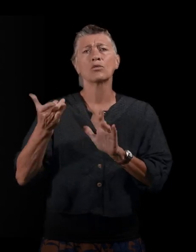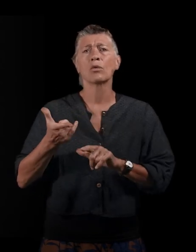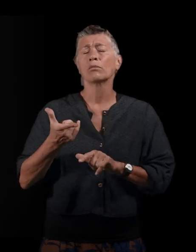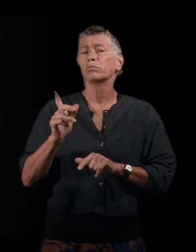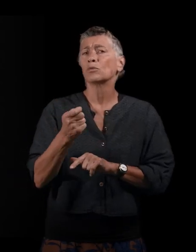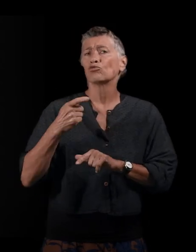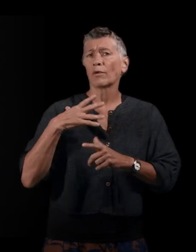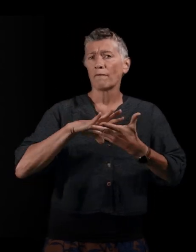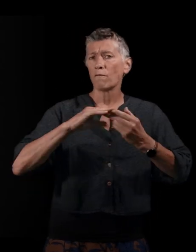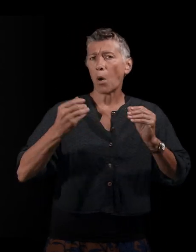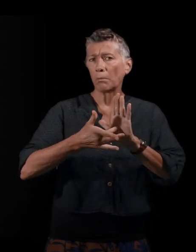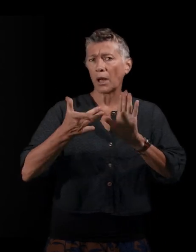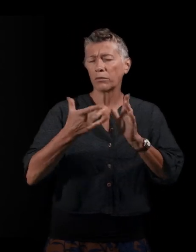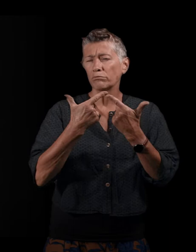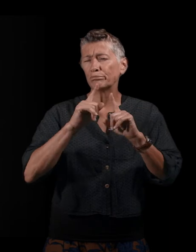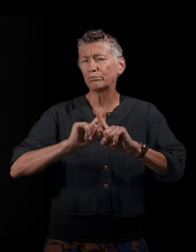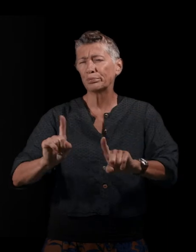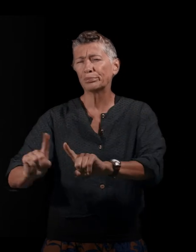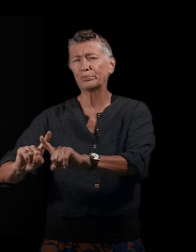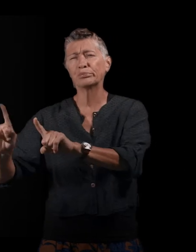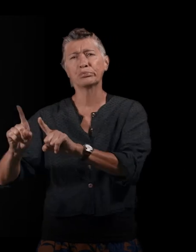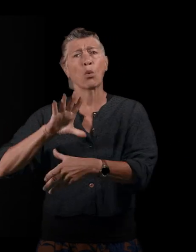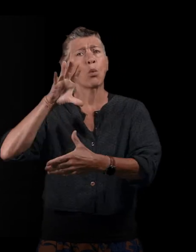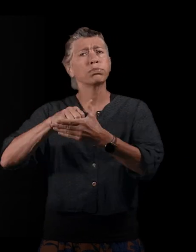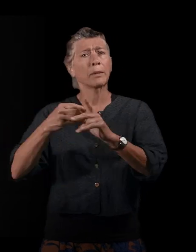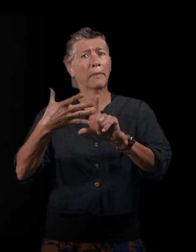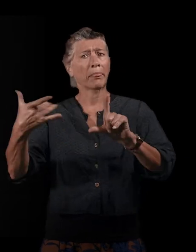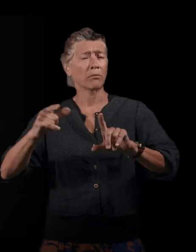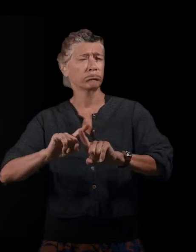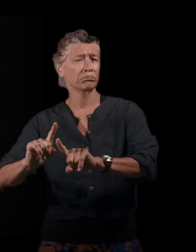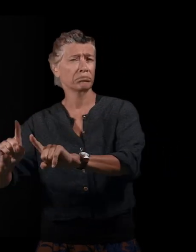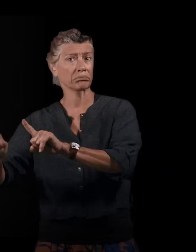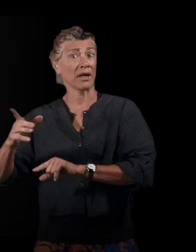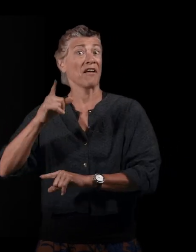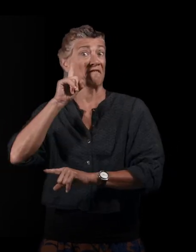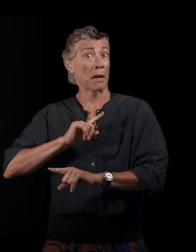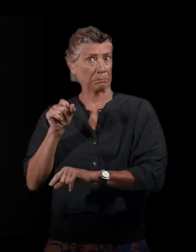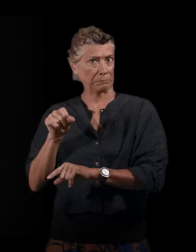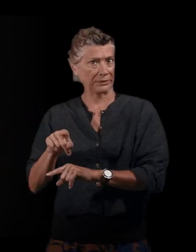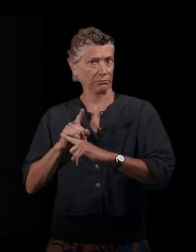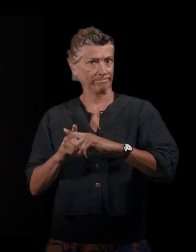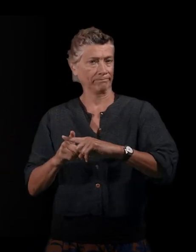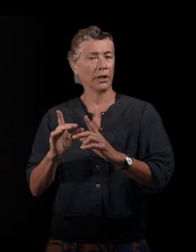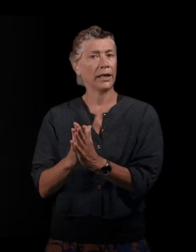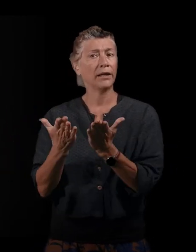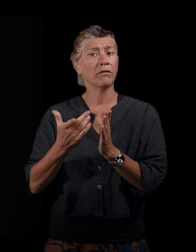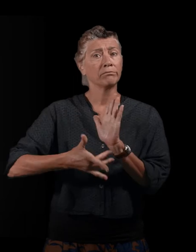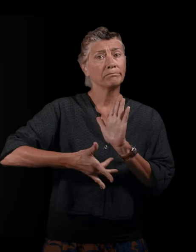nombreuses formes de migration qui peuvent exister, y compris dans l'espace méditerranéen. C'est-à-dire, ce sont ces femmes qui migrent par la voie,